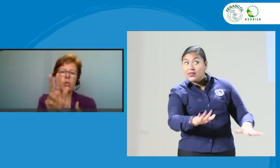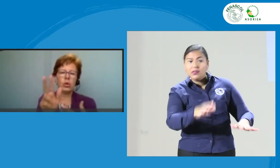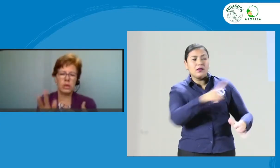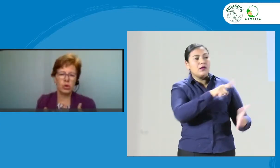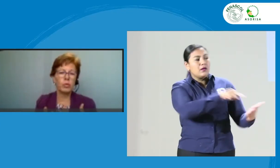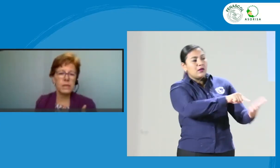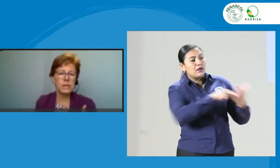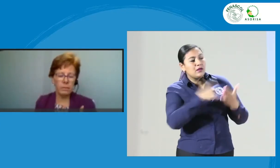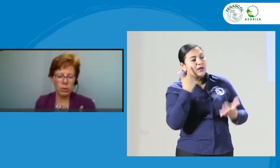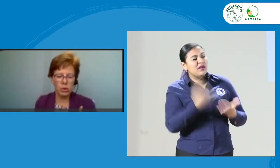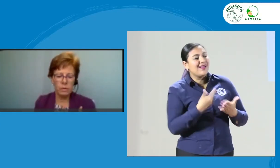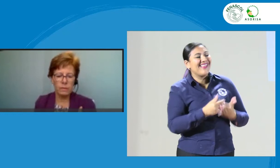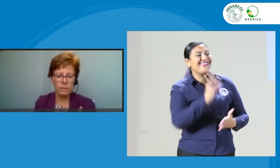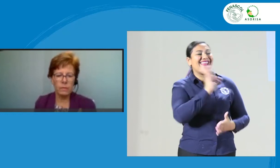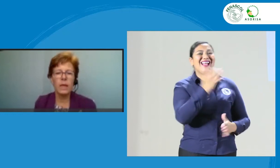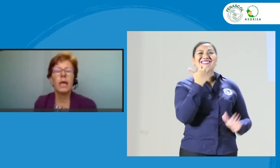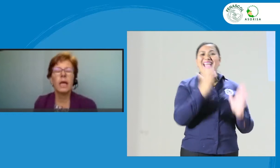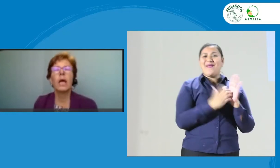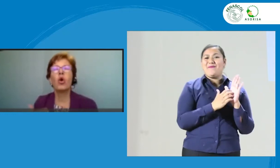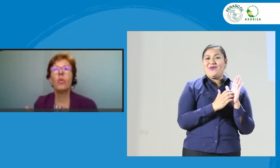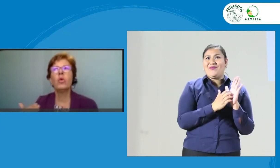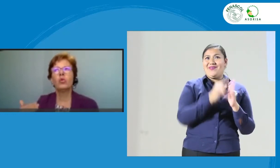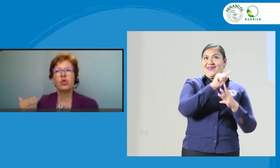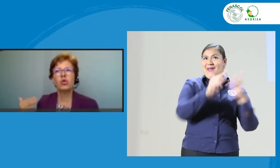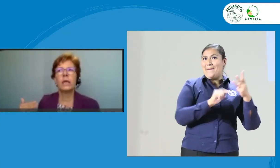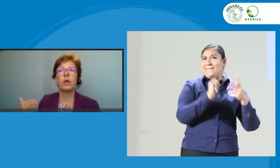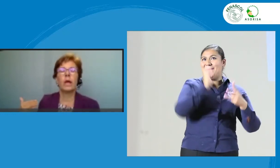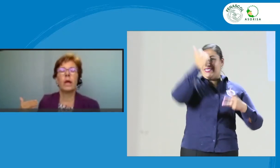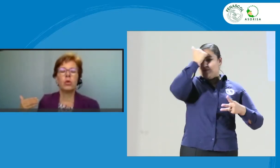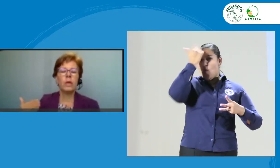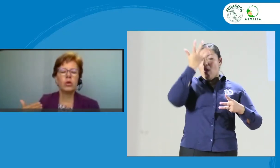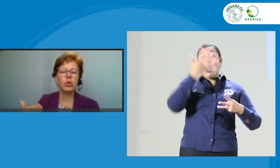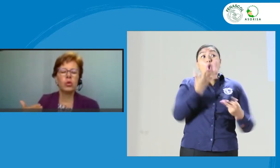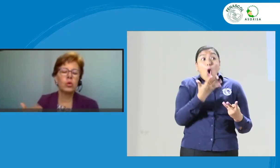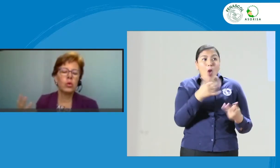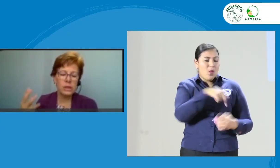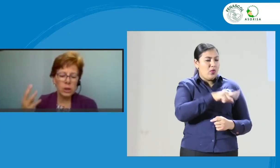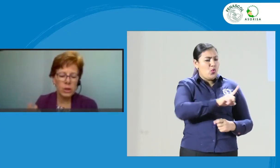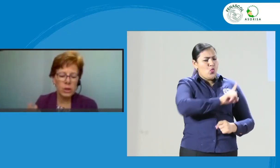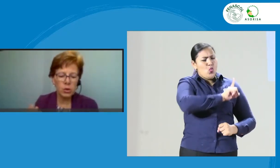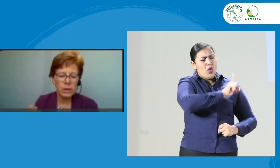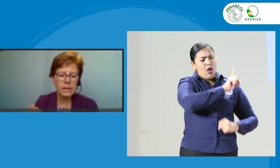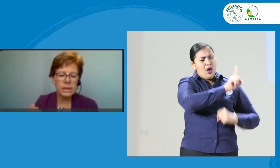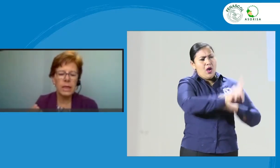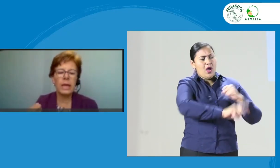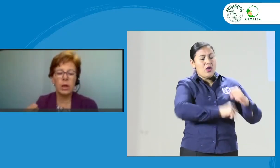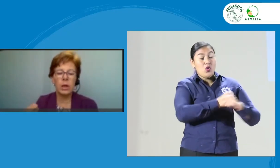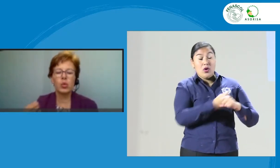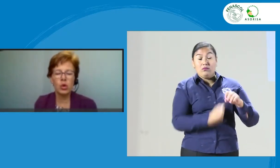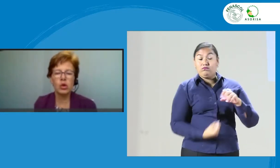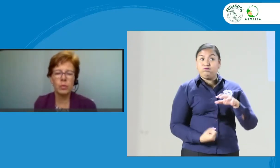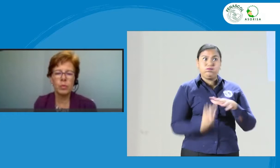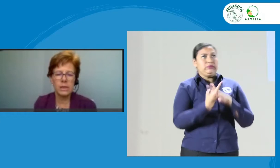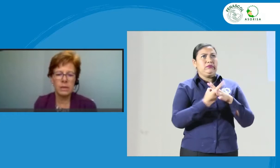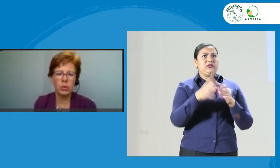de estos principios. Cómo usted a lo largo del año tuvo situaciones en que usó esos principios